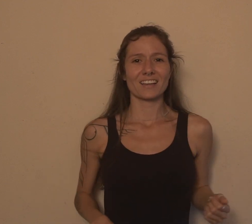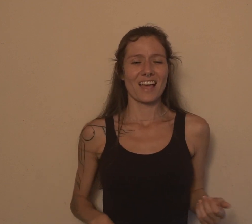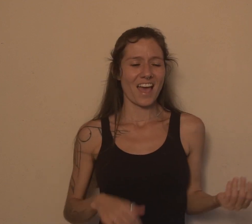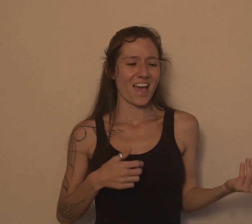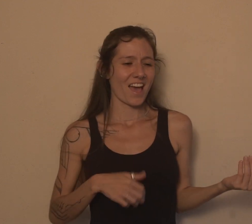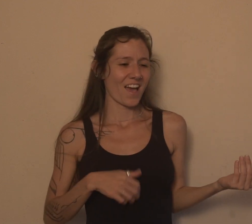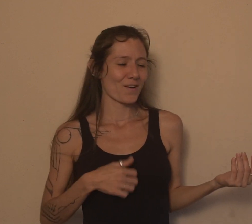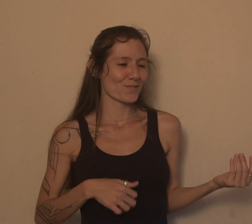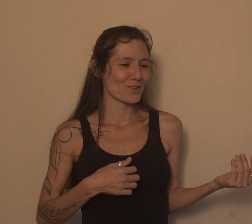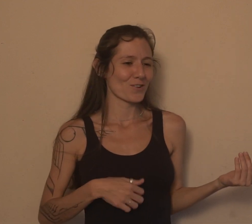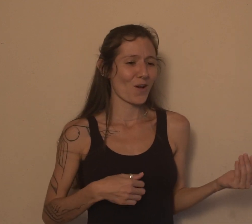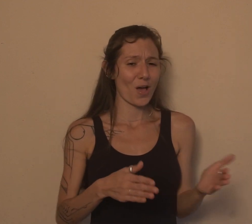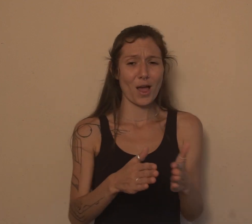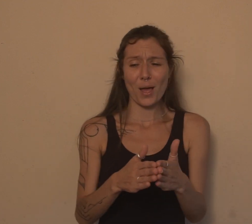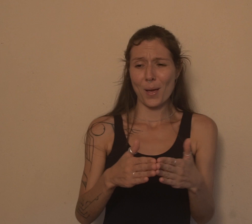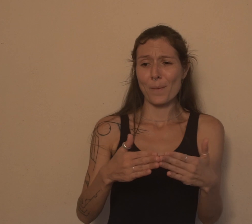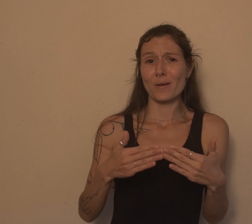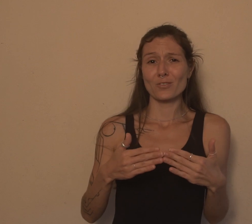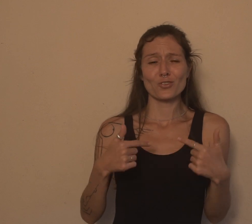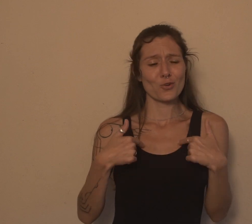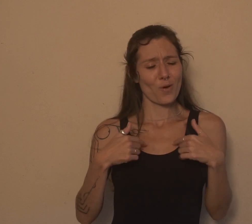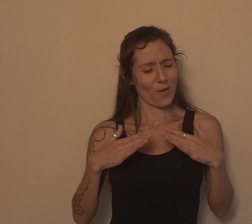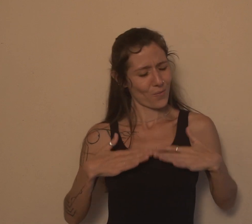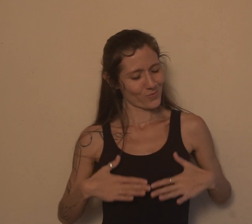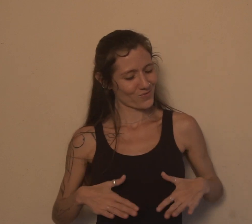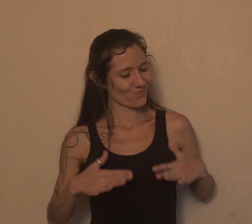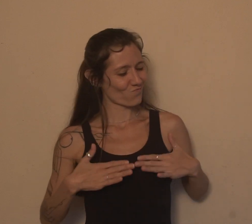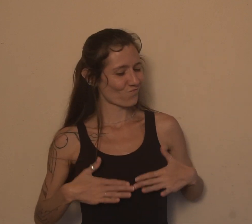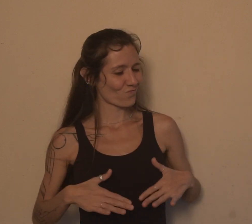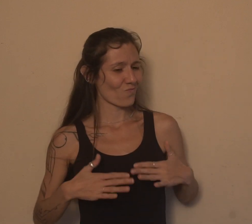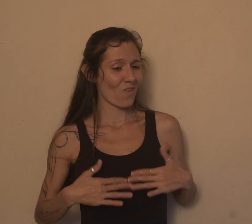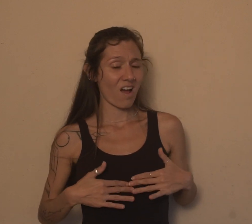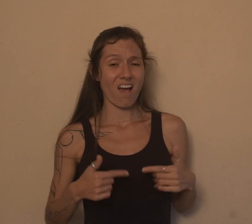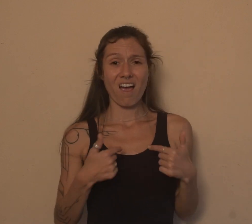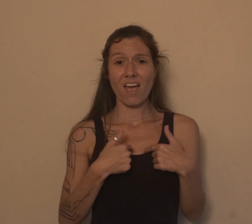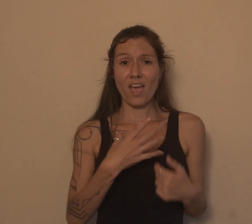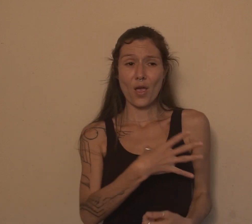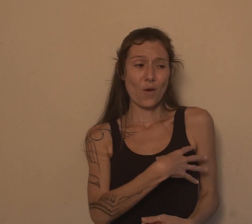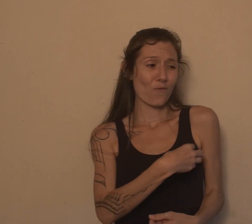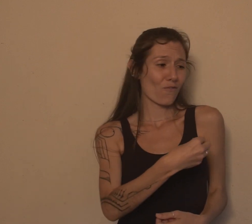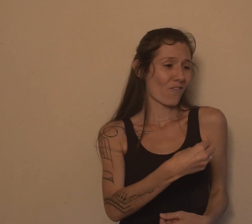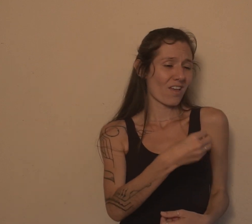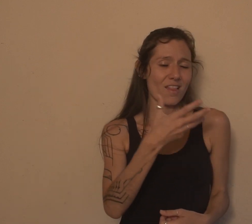A viola me pediu que era para me descansar Eu sou um filho sem pai